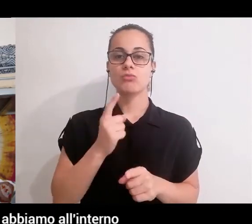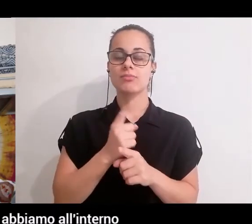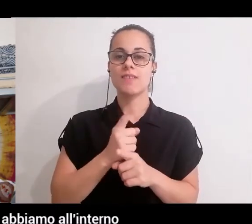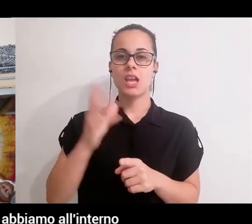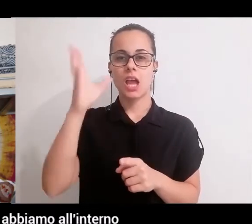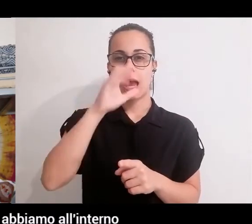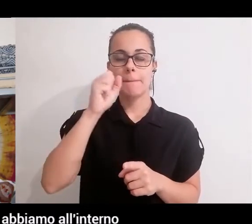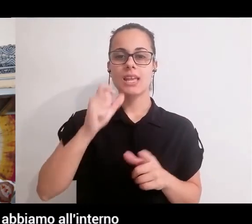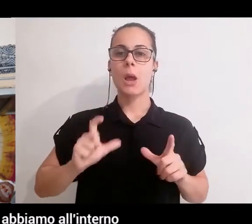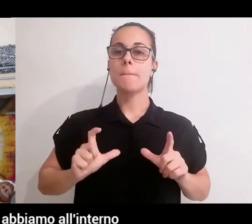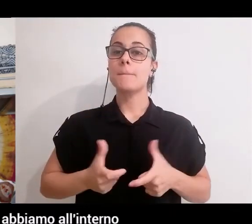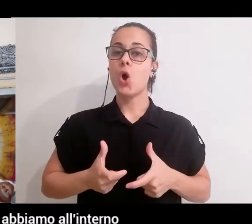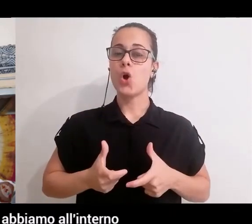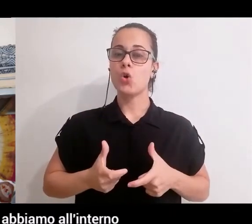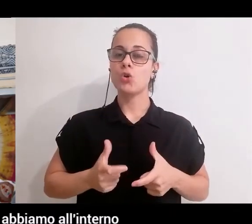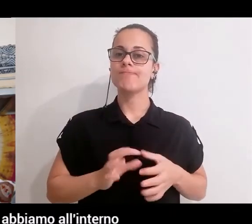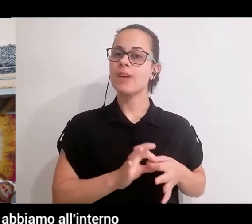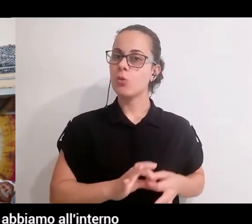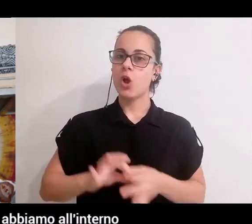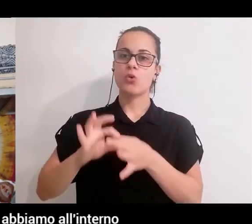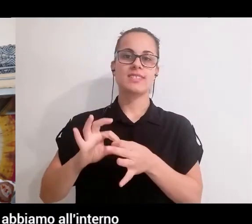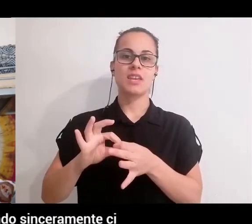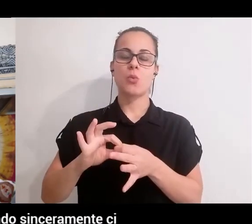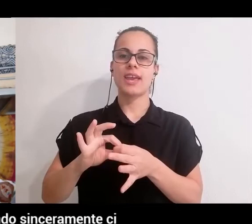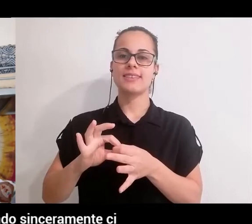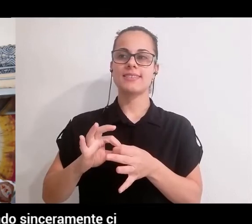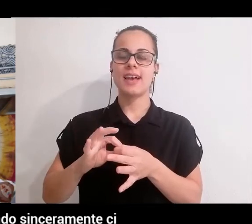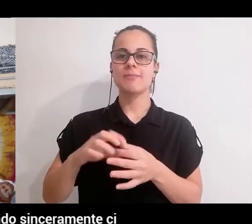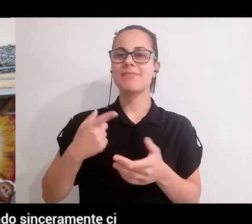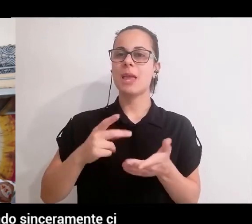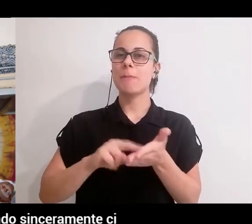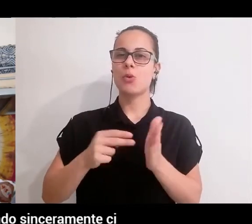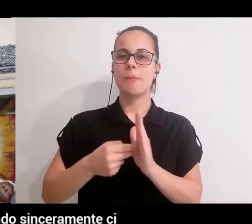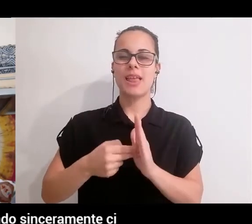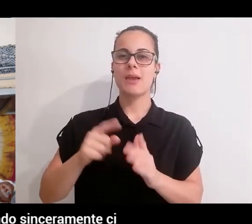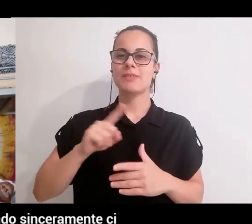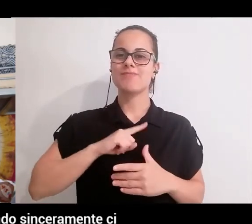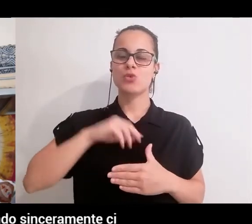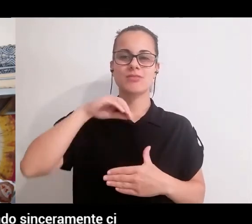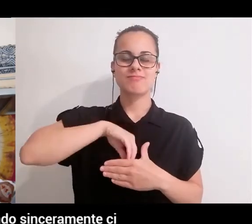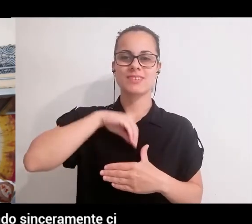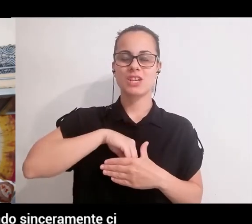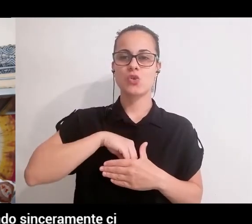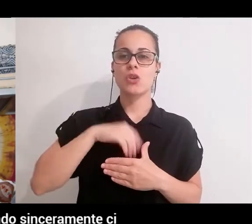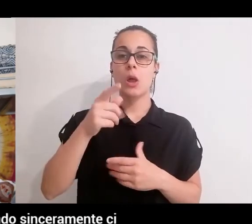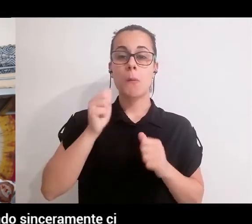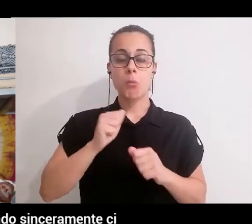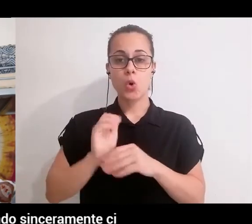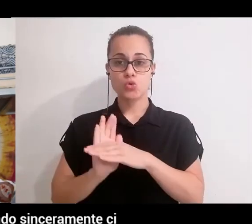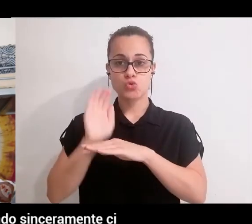conseguente a questi attaccamenti che abbiamo all'interno di noi e che possiamo superare solo quando